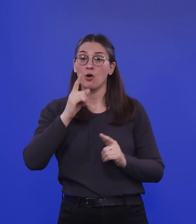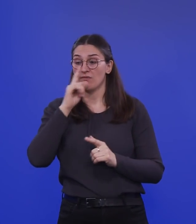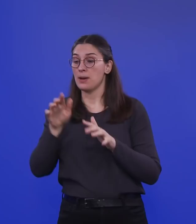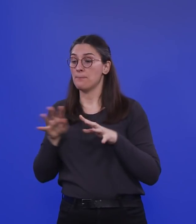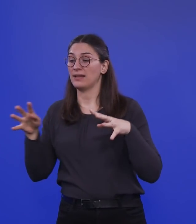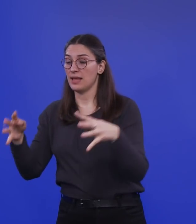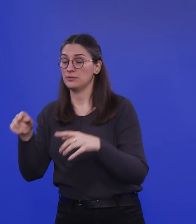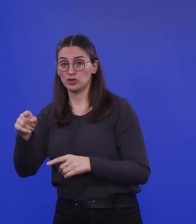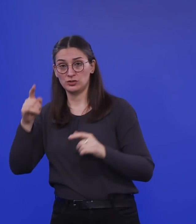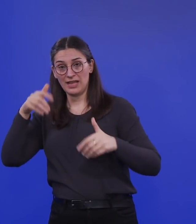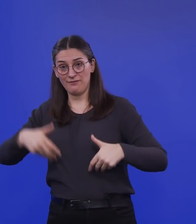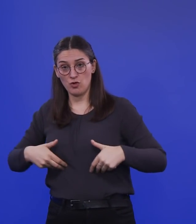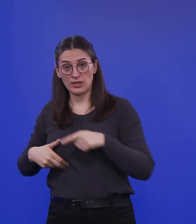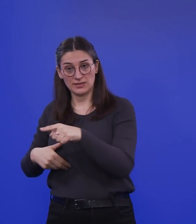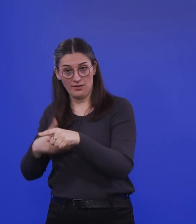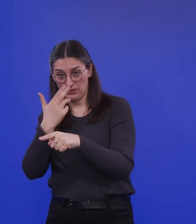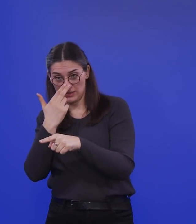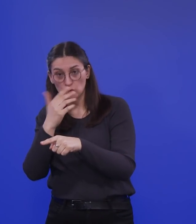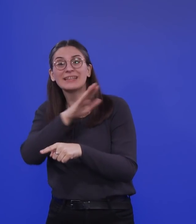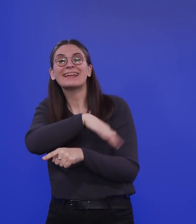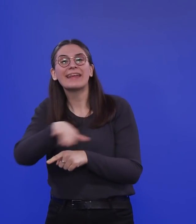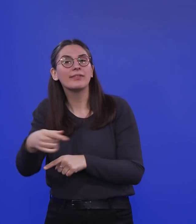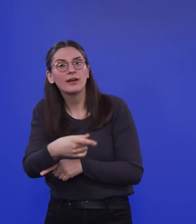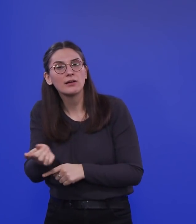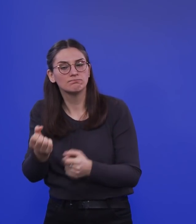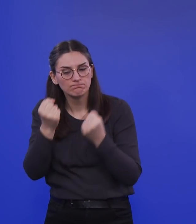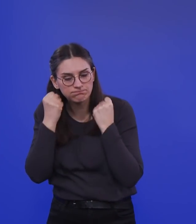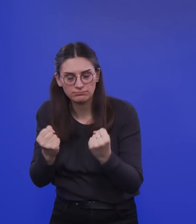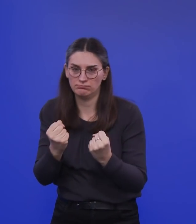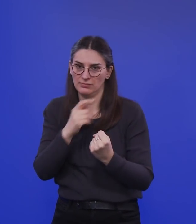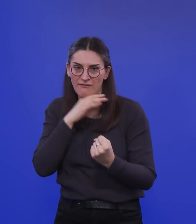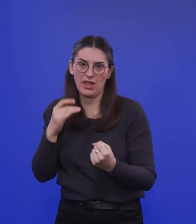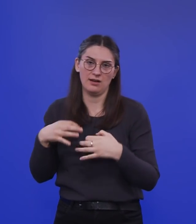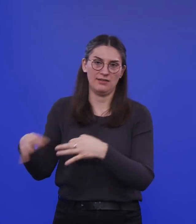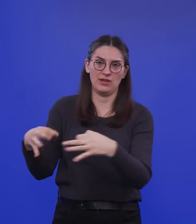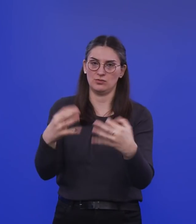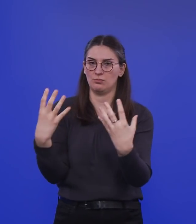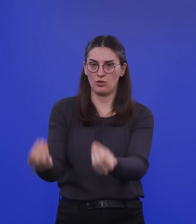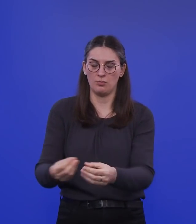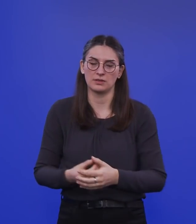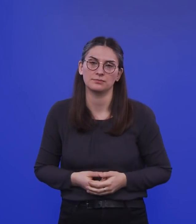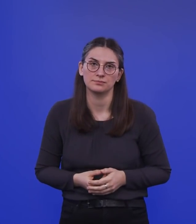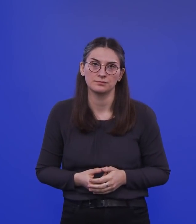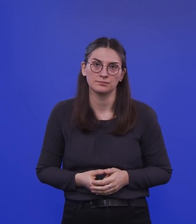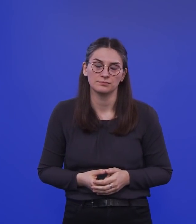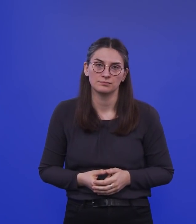ist das so, dass die Kinder überbetont infiziert werden. Also selbst dort könnte man fast noch von einem